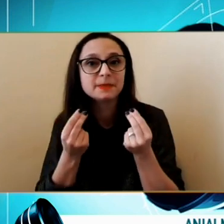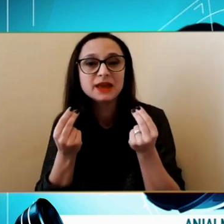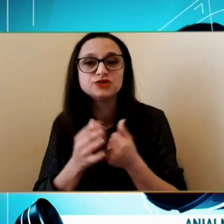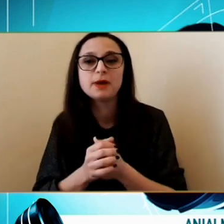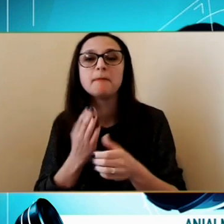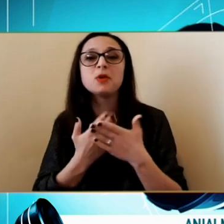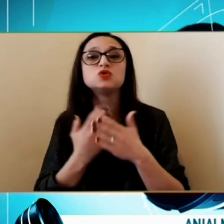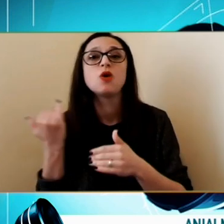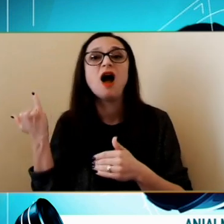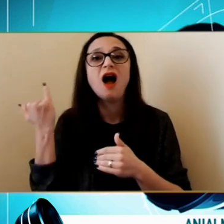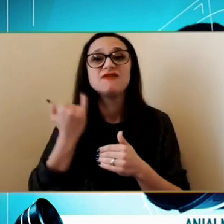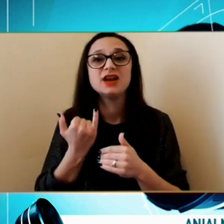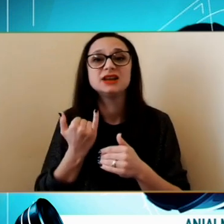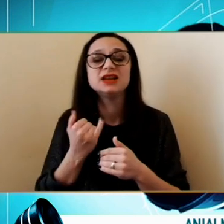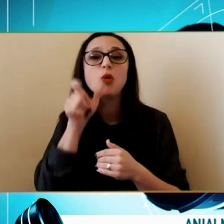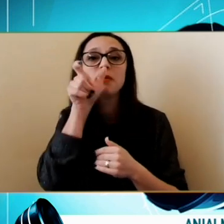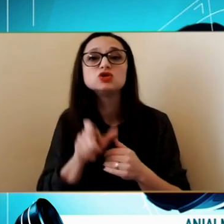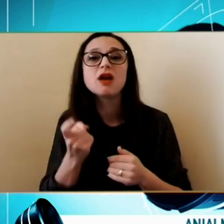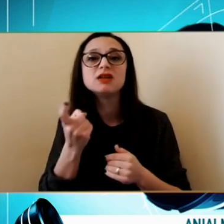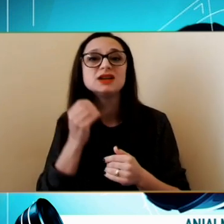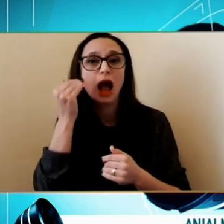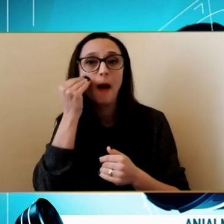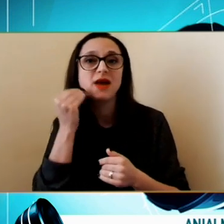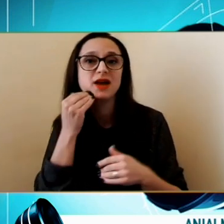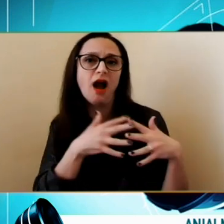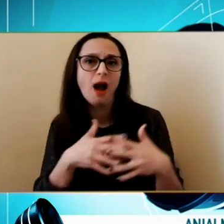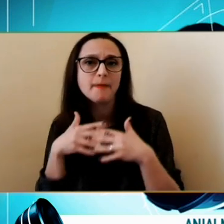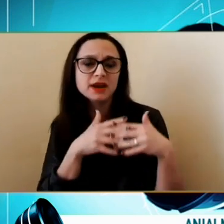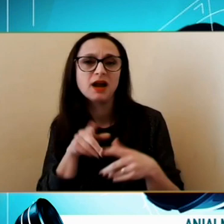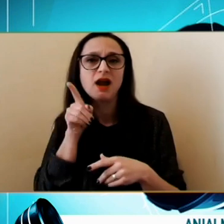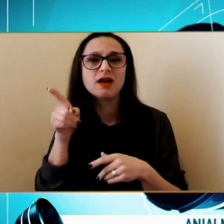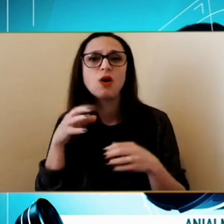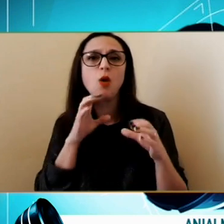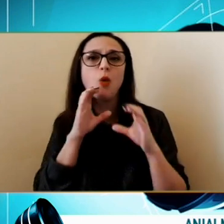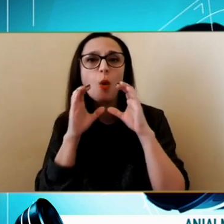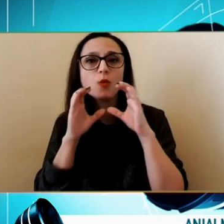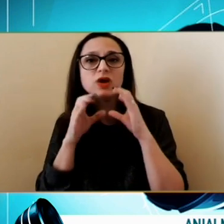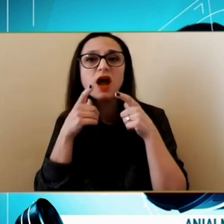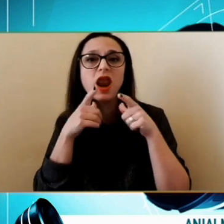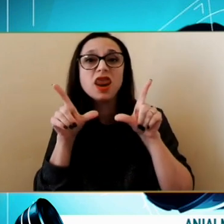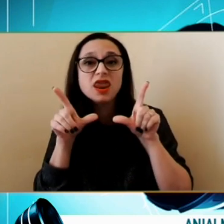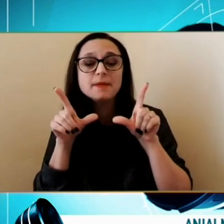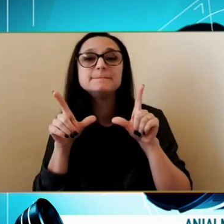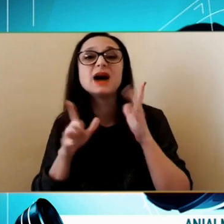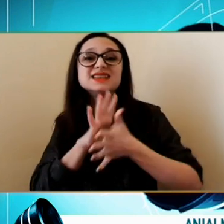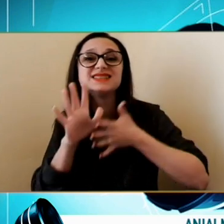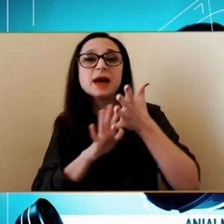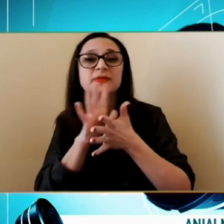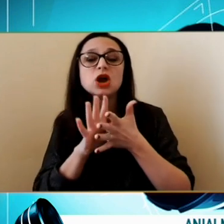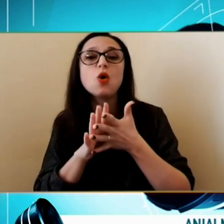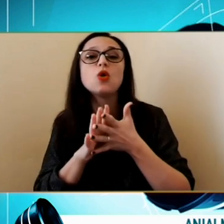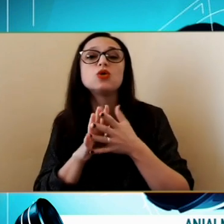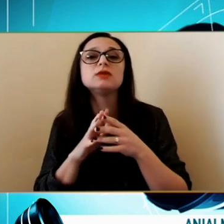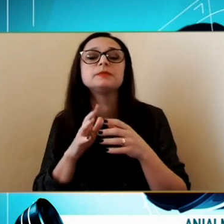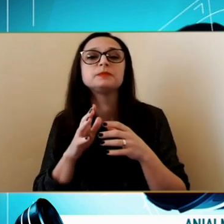o persoană Din America Care comunică În limba Ucraiană Și